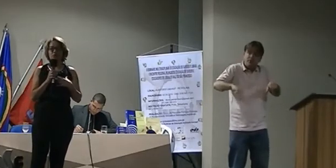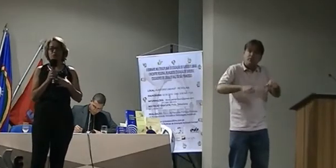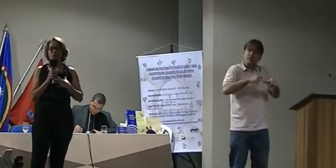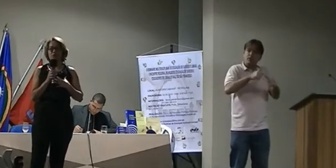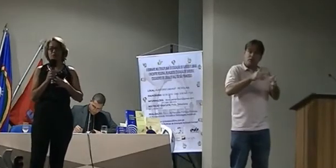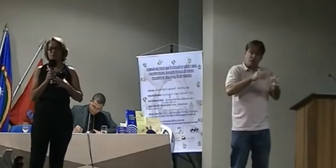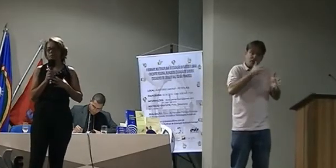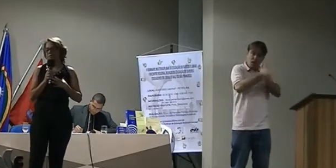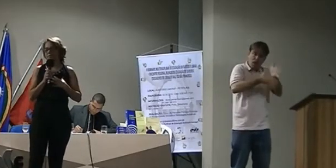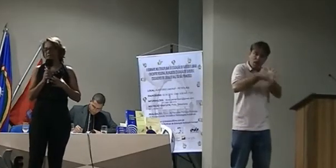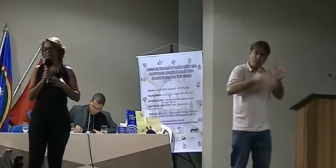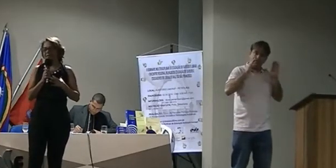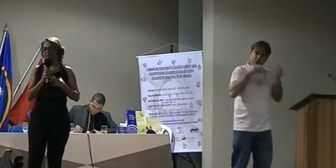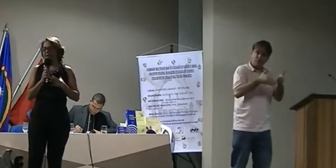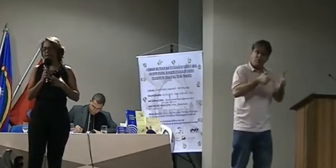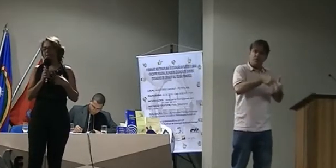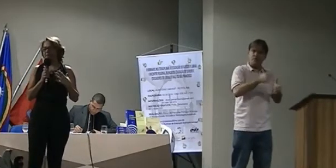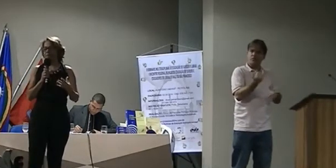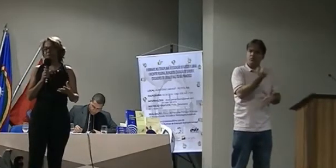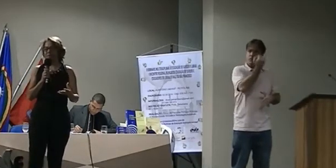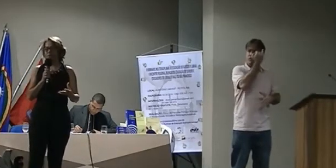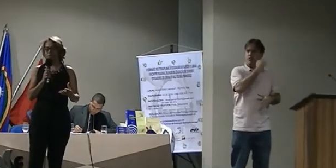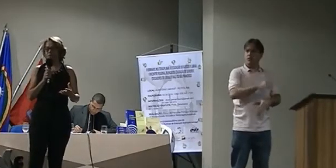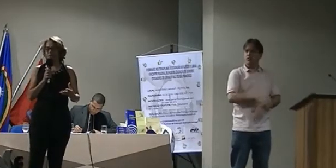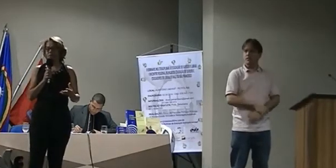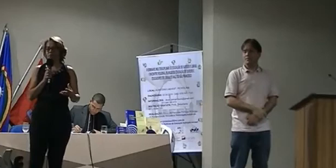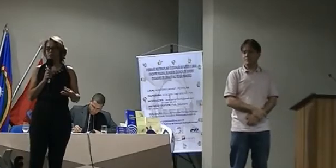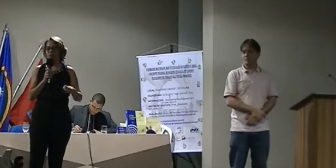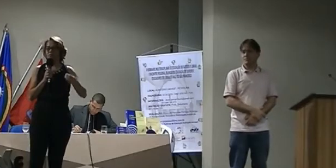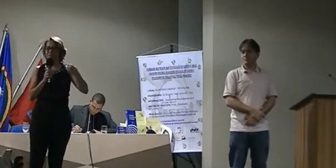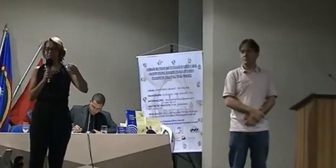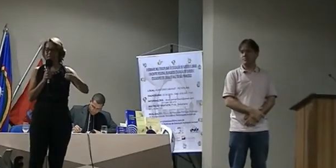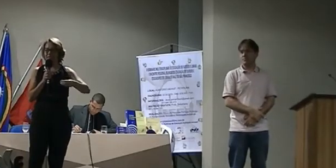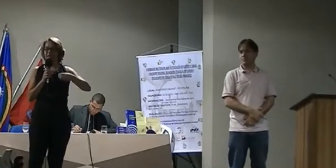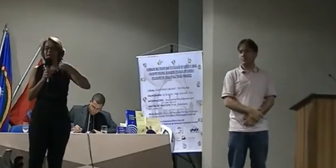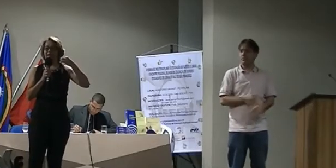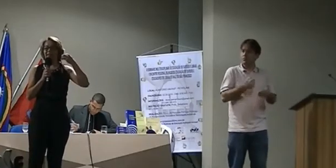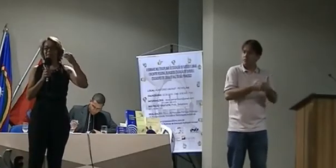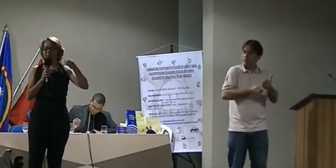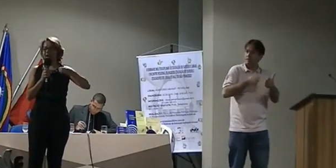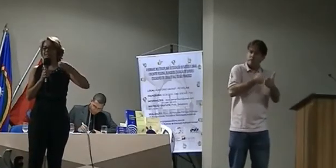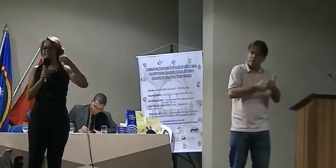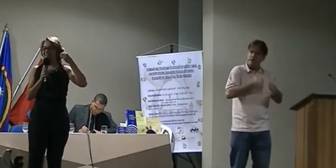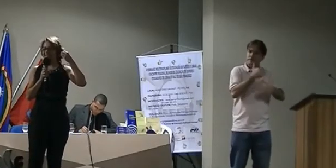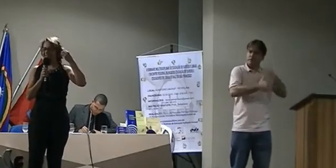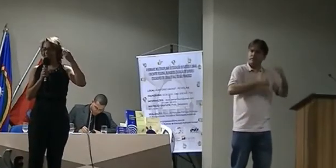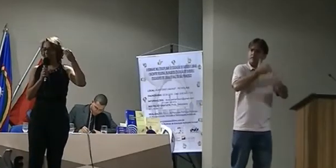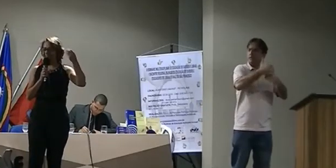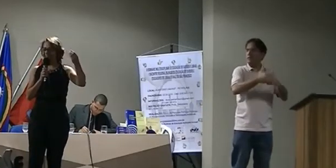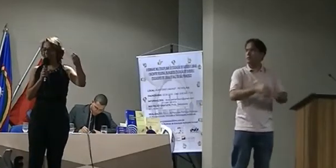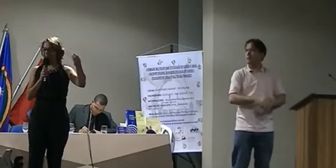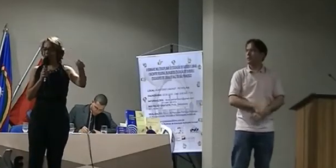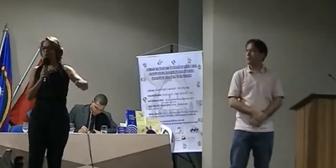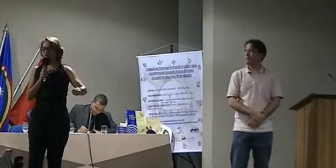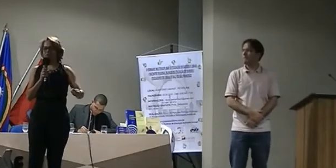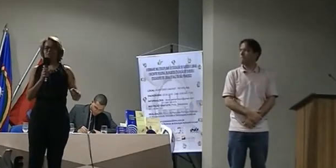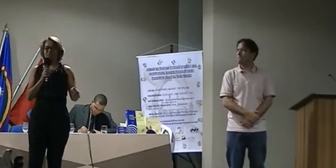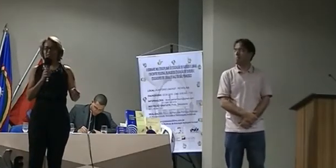os professores. Essa formação de professores, a gente precisa de mais aulas de